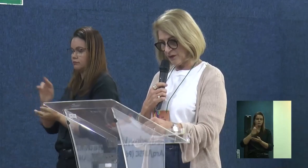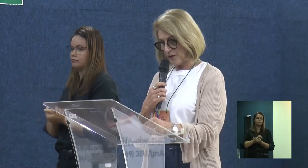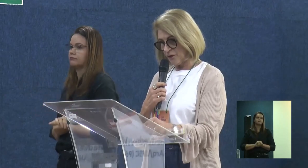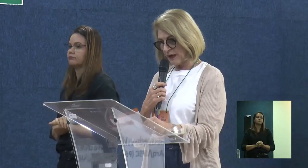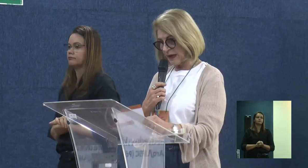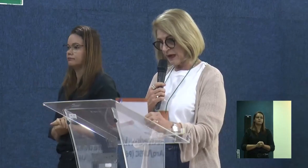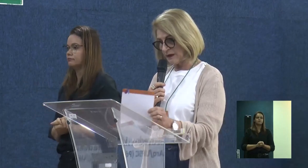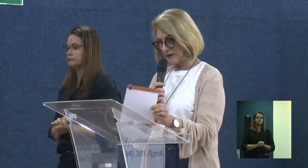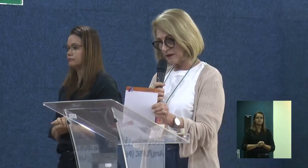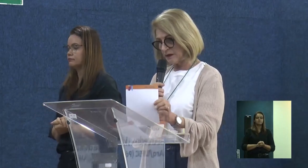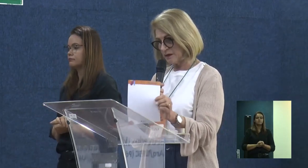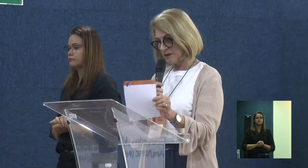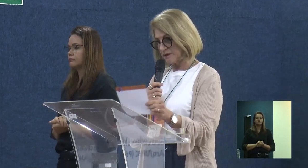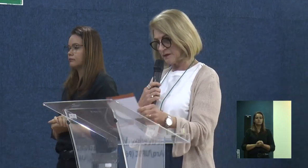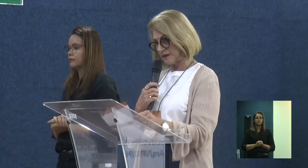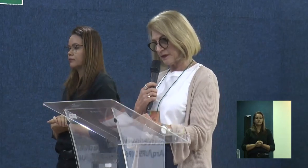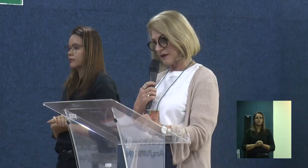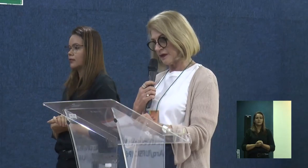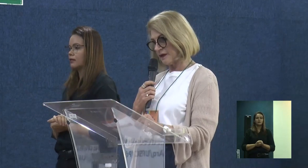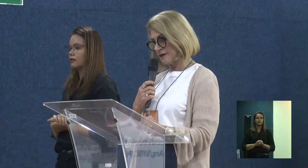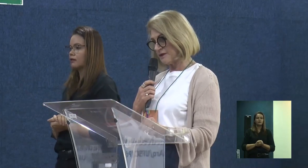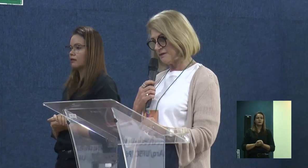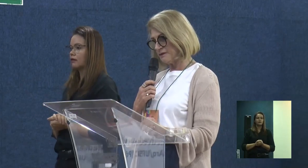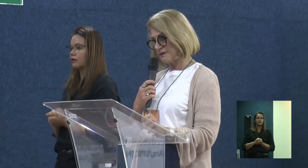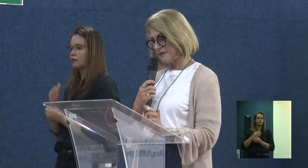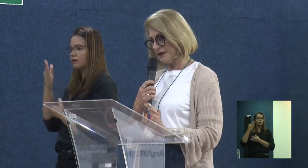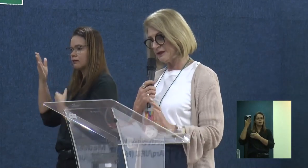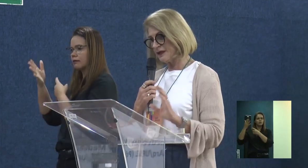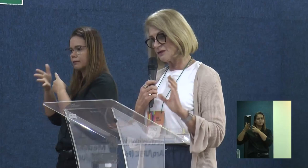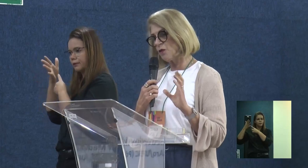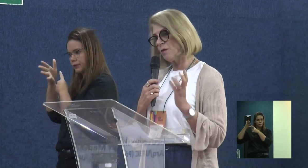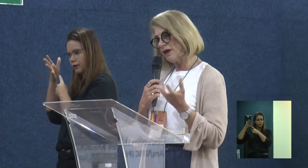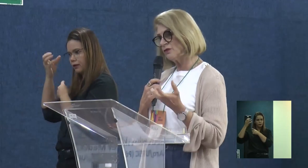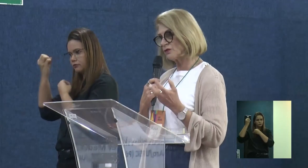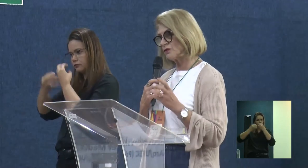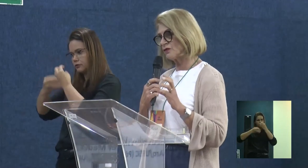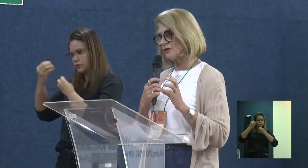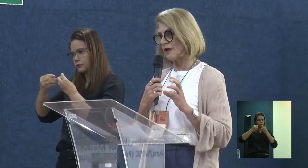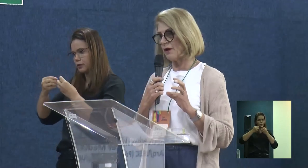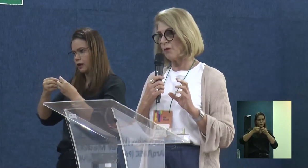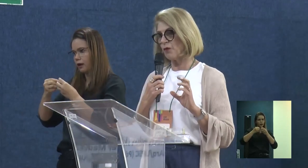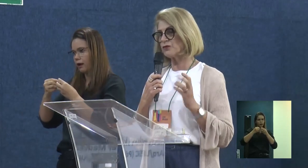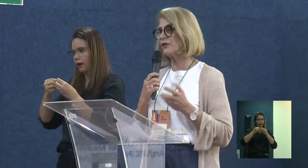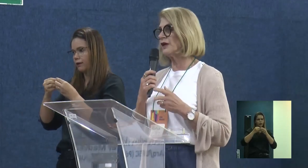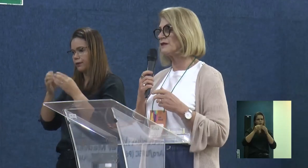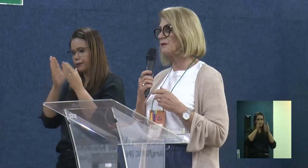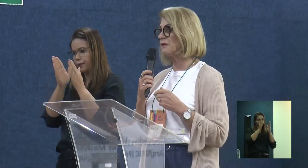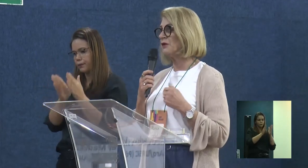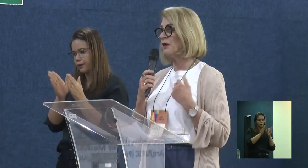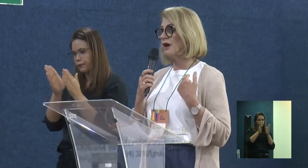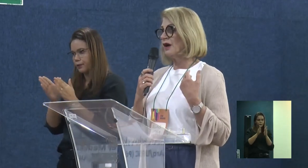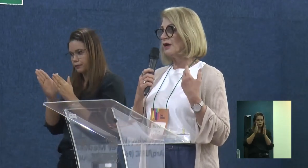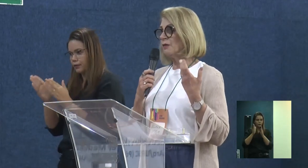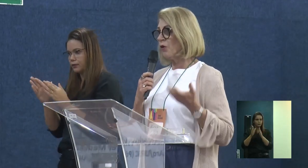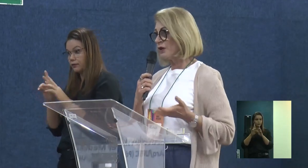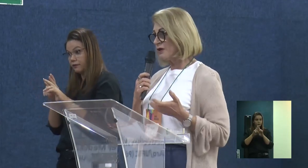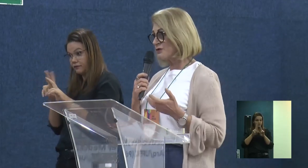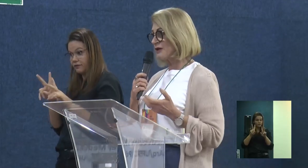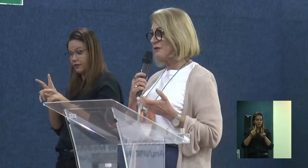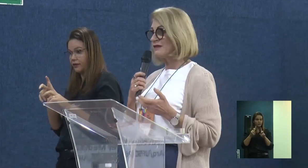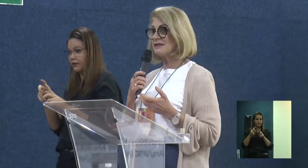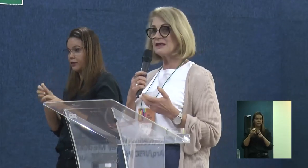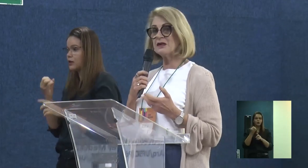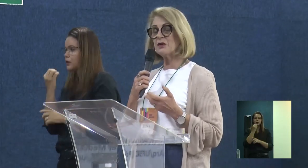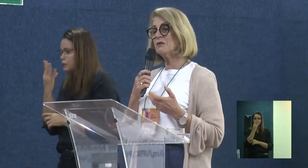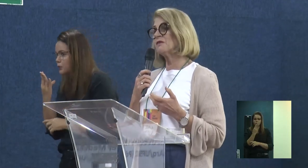Eu vou falar em três momentos um pouco diferentes. Primeiro, que